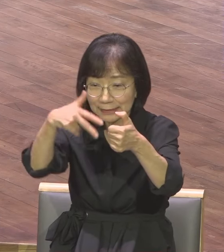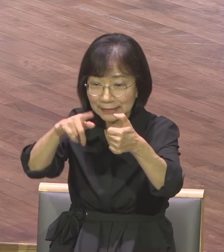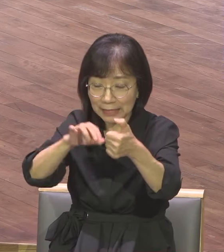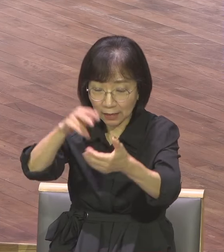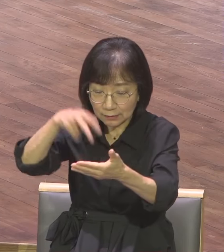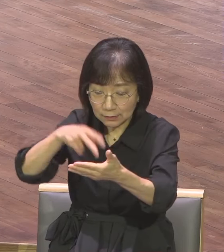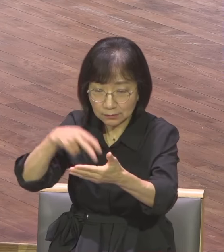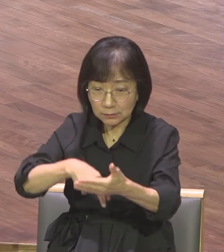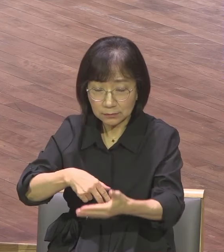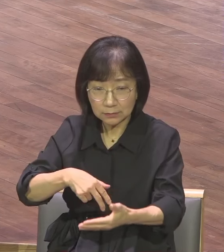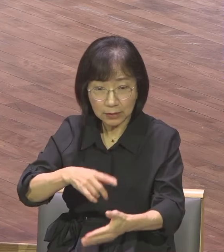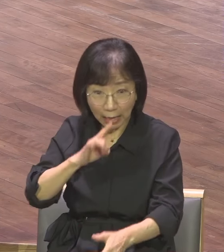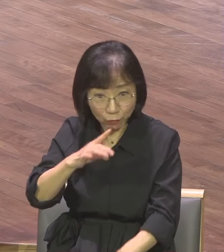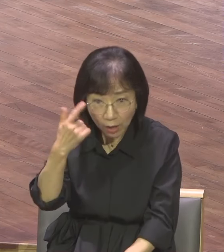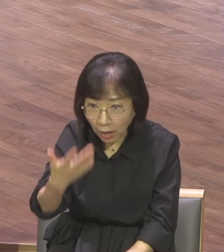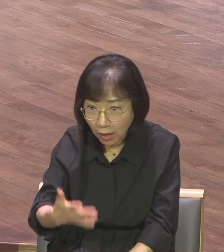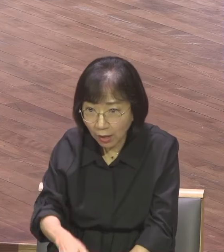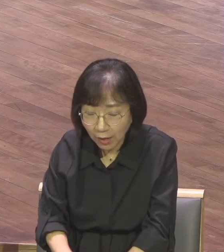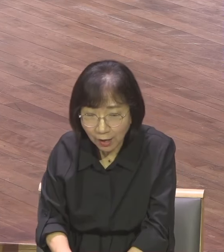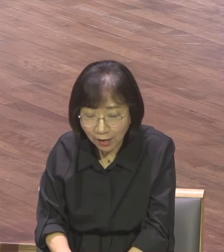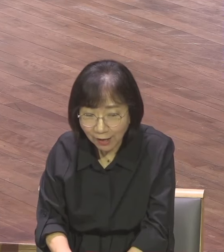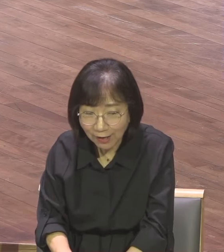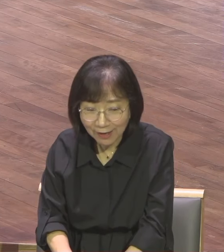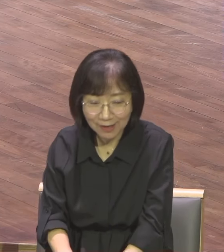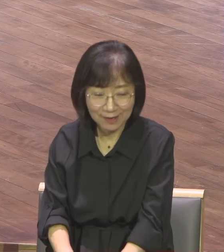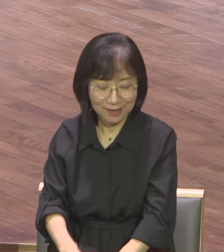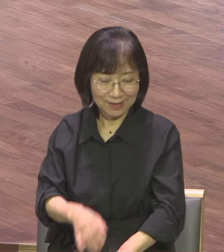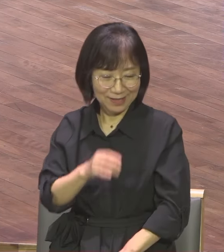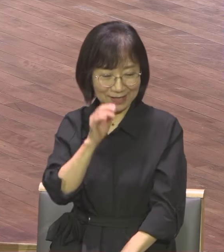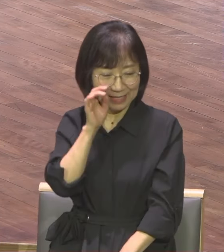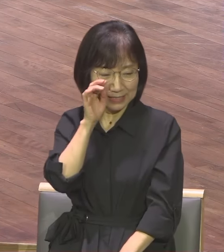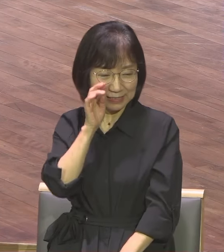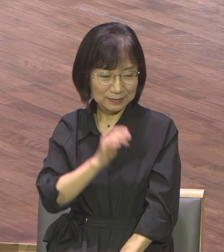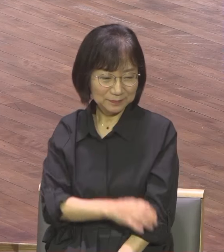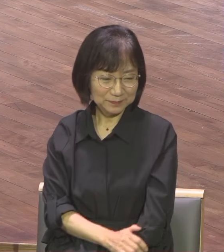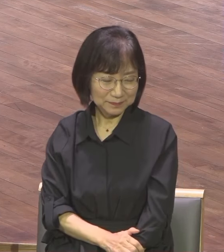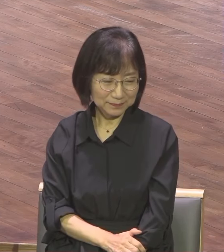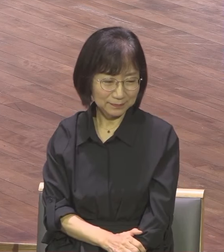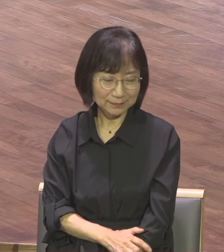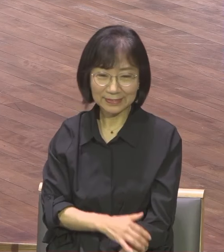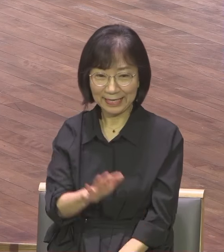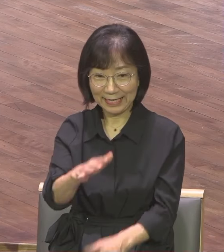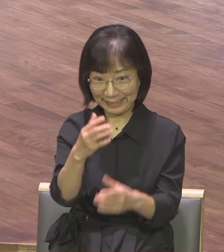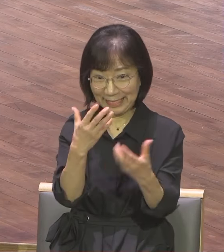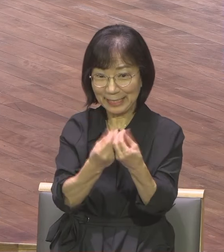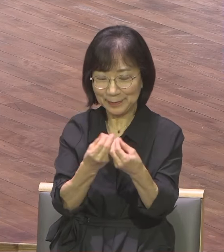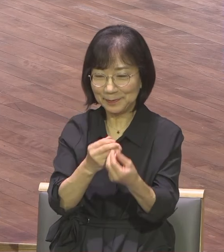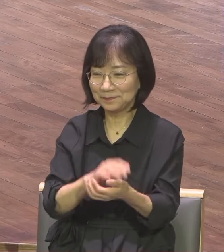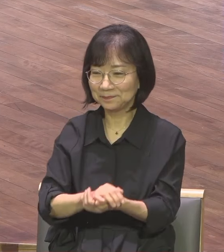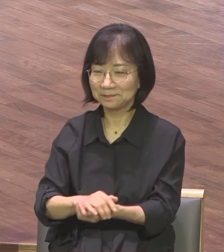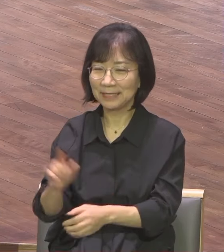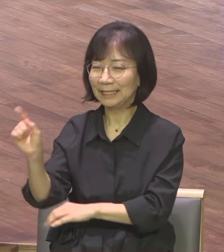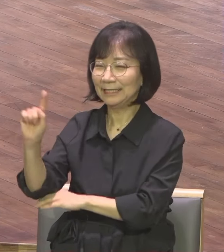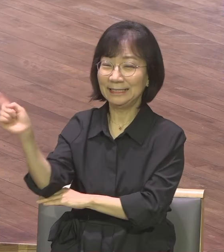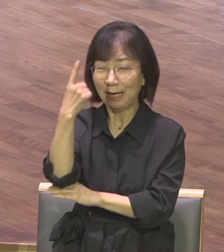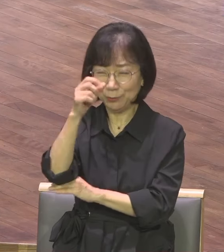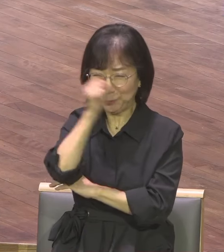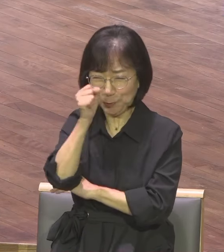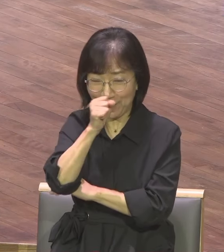보는데 야구를 좋아하는 사람은 3사람 3시간 보는데 낚시 좋아하는 사람은 1박 2일로 가는데 왜